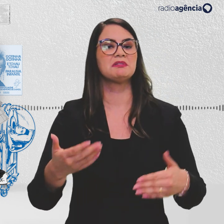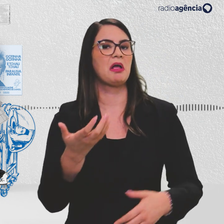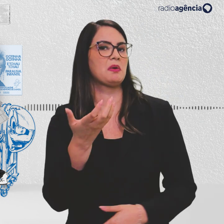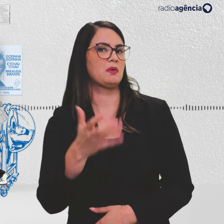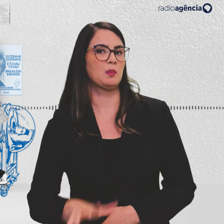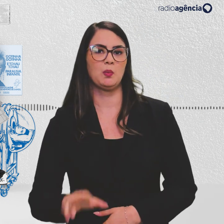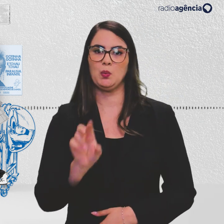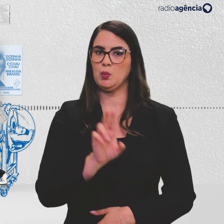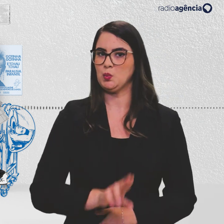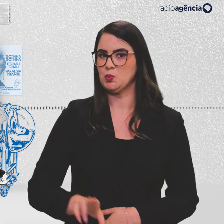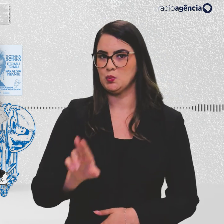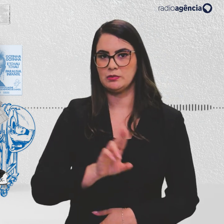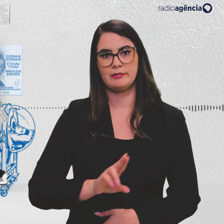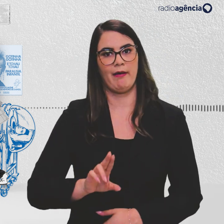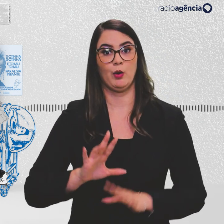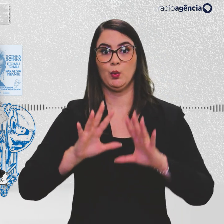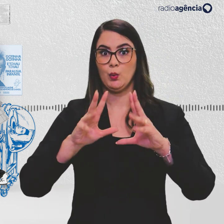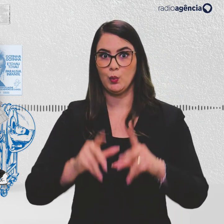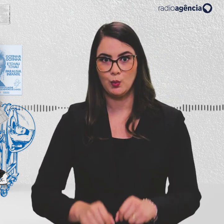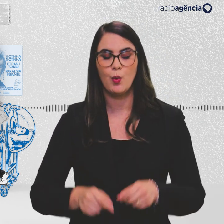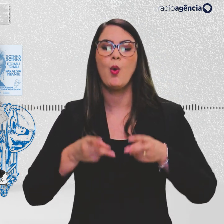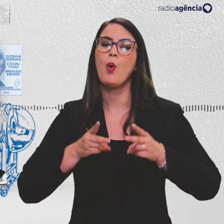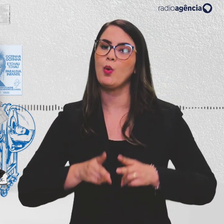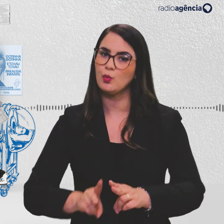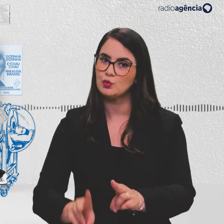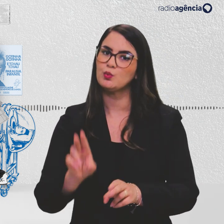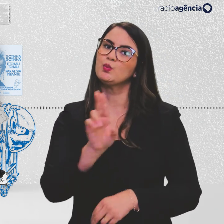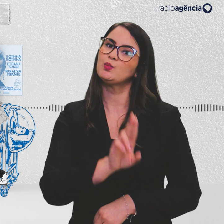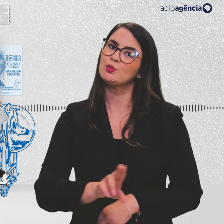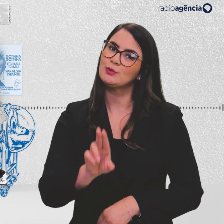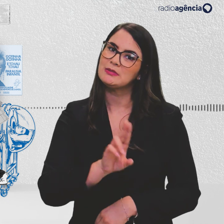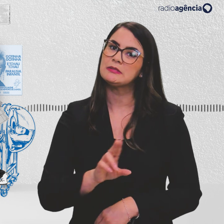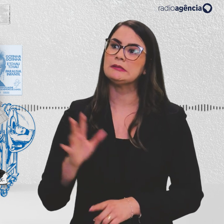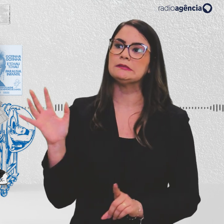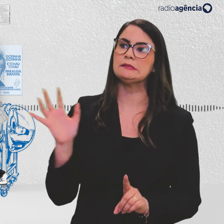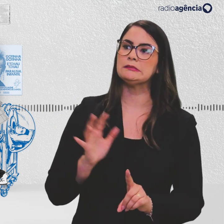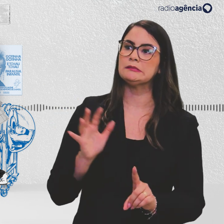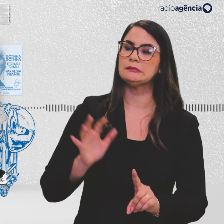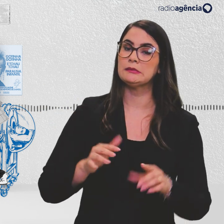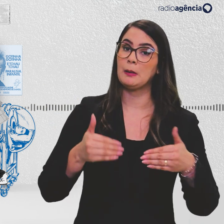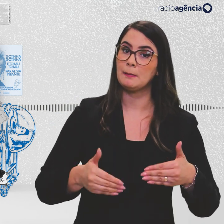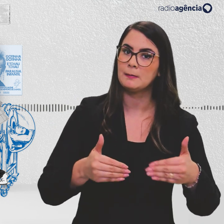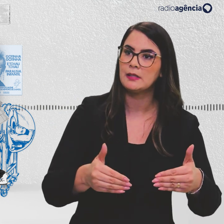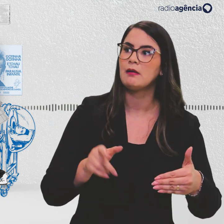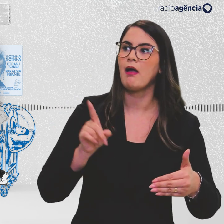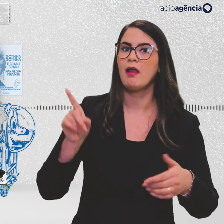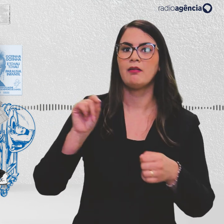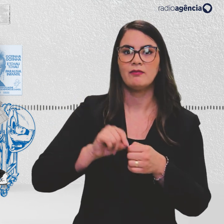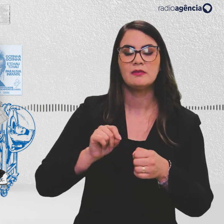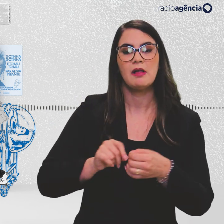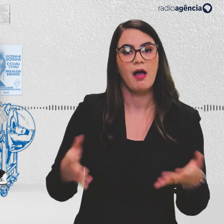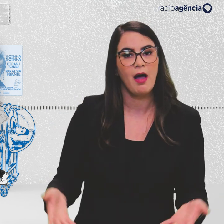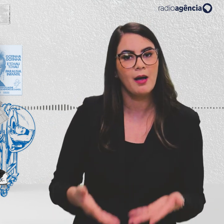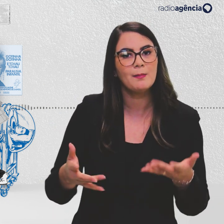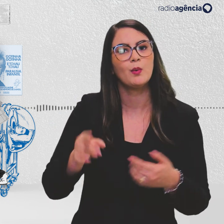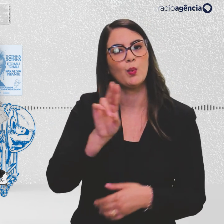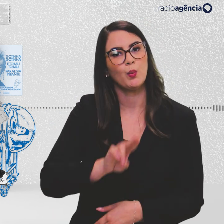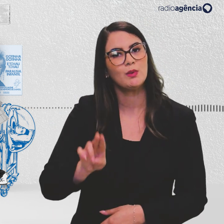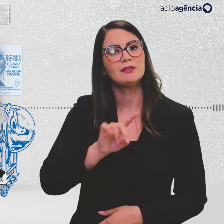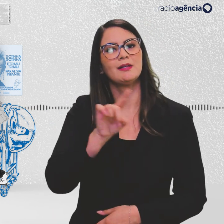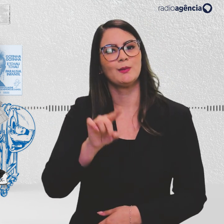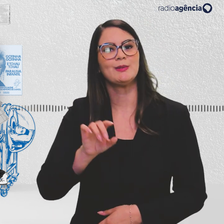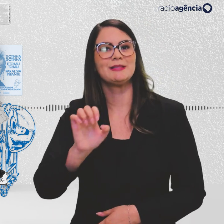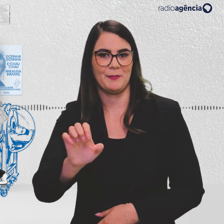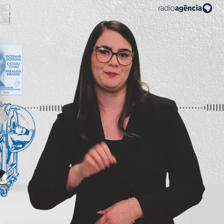usar, mas as vacinadoras continuaram usando e pressionando o Ministério para que fizesse as campanhas usando o Zé Gotinha.